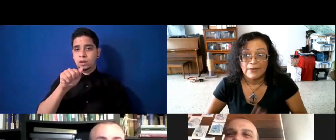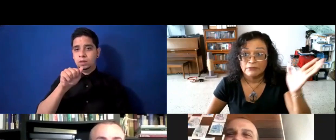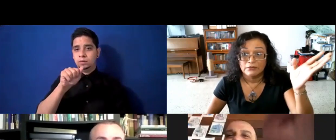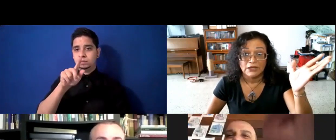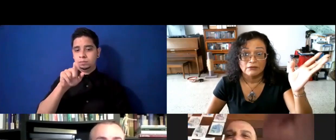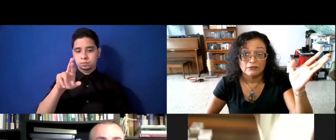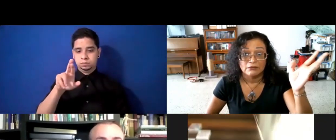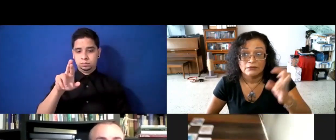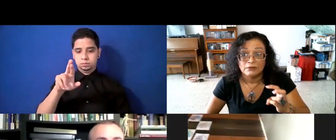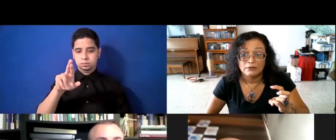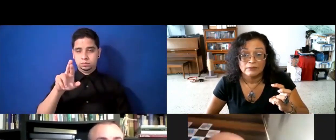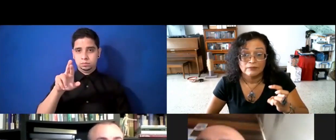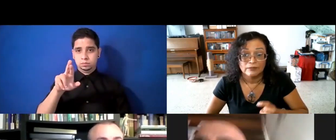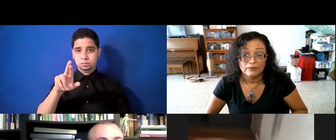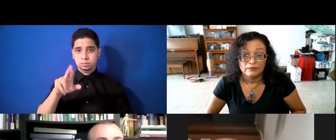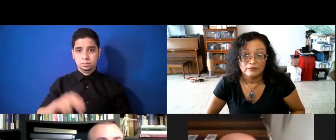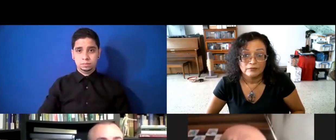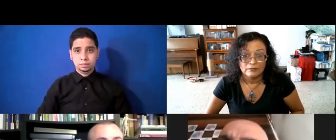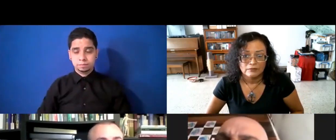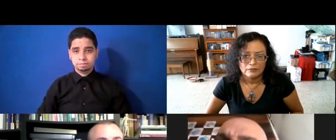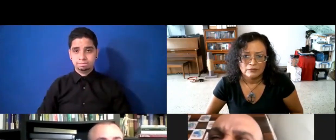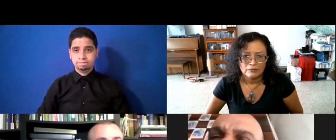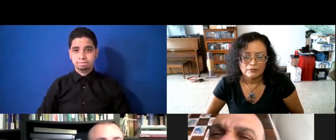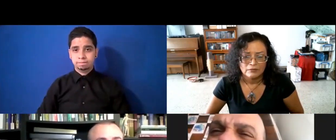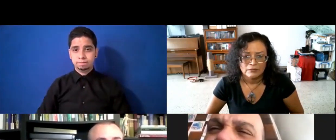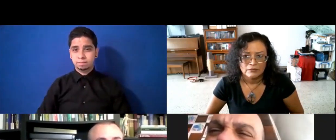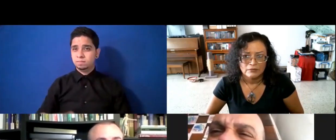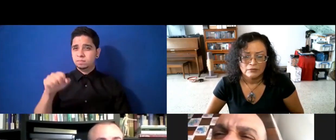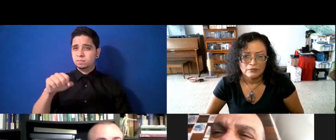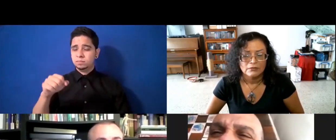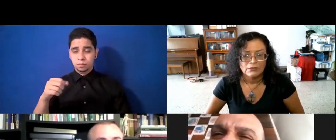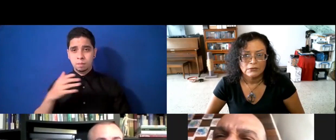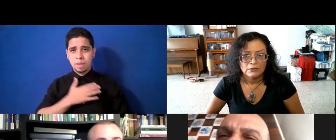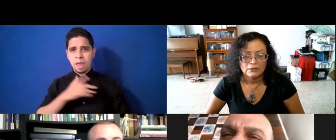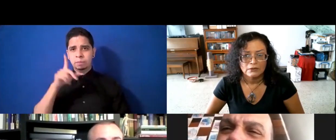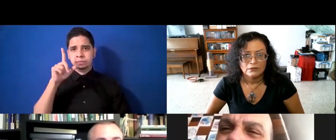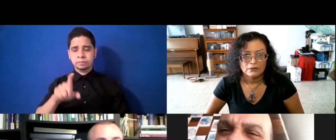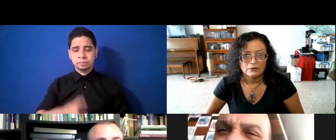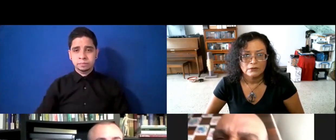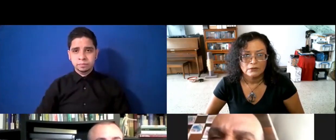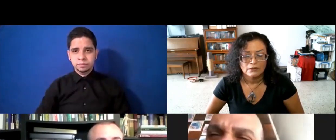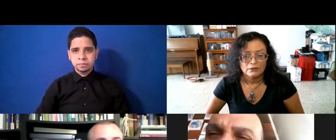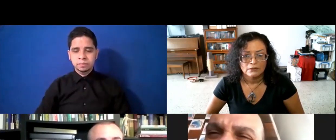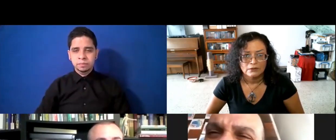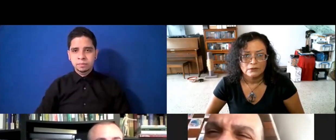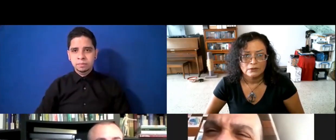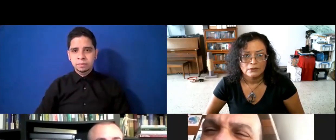Sí, mi pregunta sería si con esto de la pandemia aumentó el carry out,